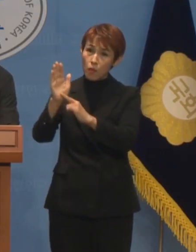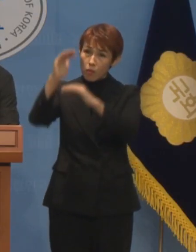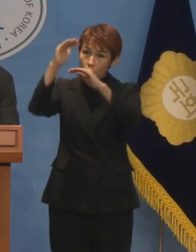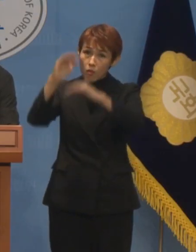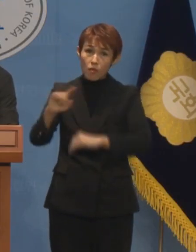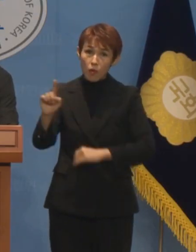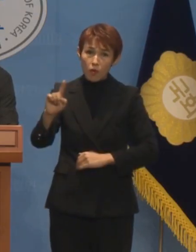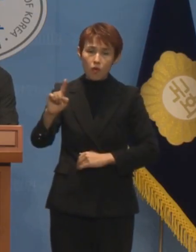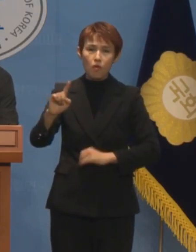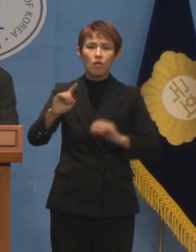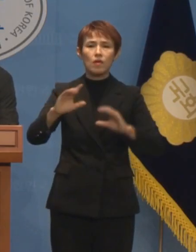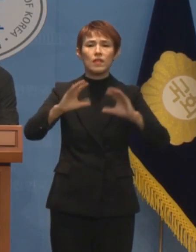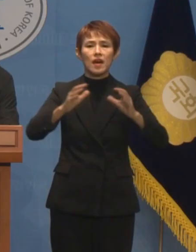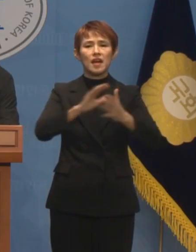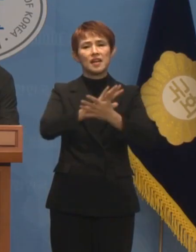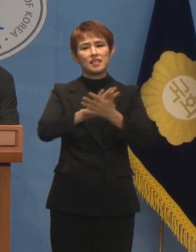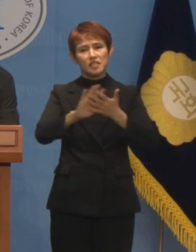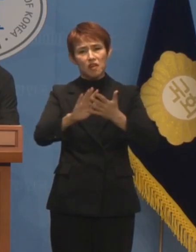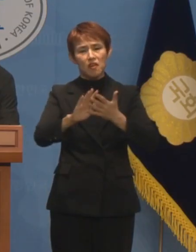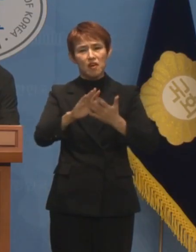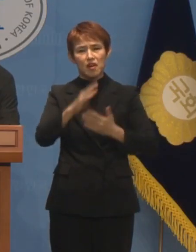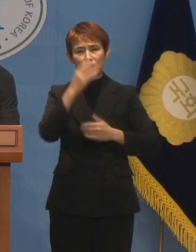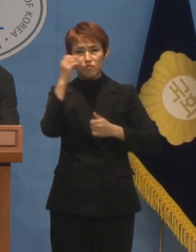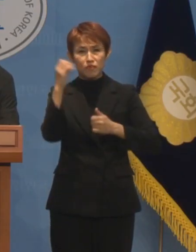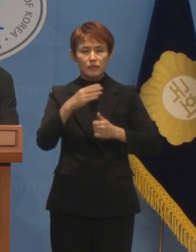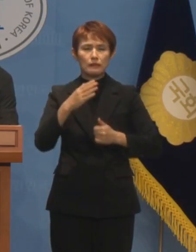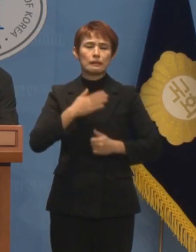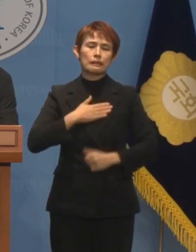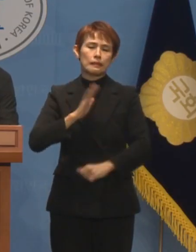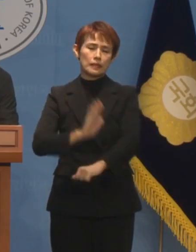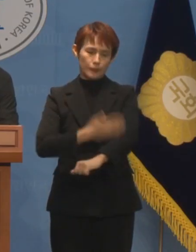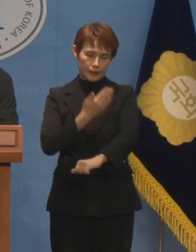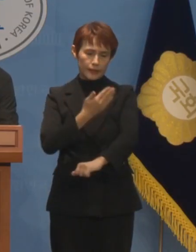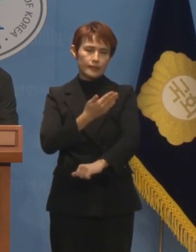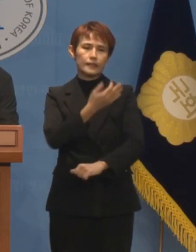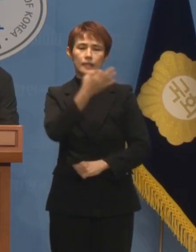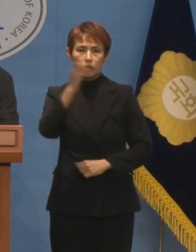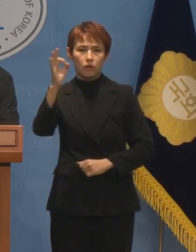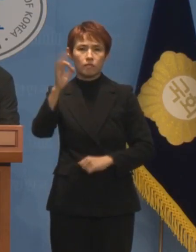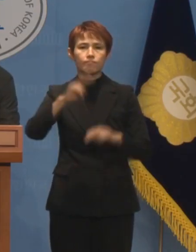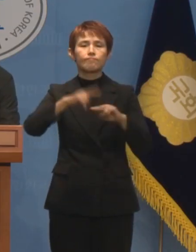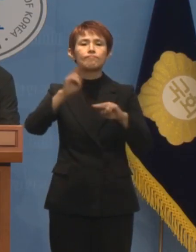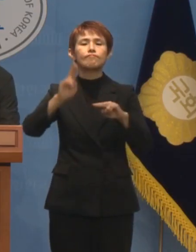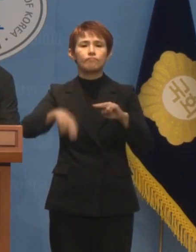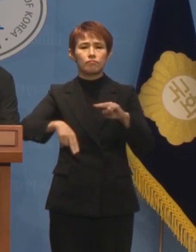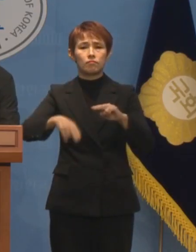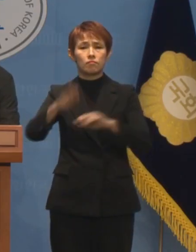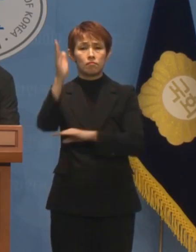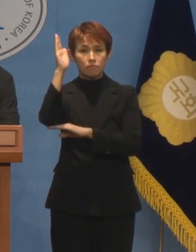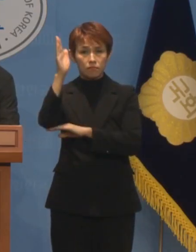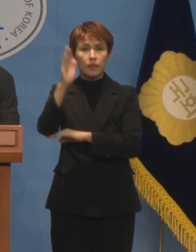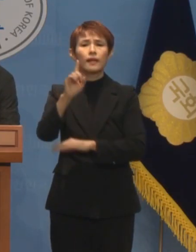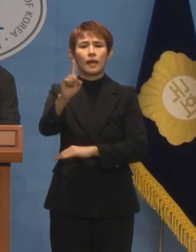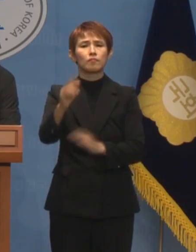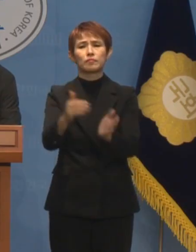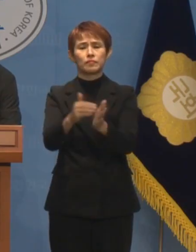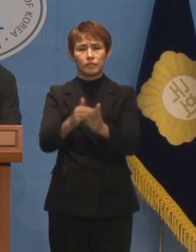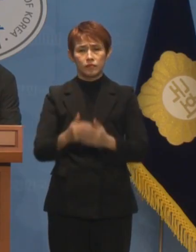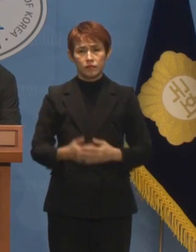헌정 질서를 짓밟은 잘못을 인정하고 하야 의사를 내놓는 것뿐입니다.